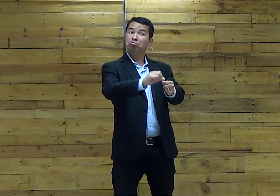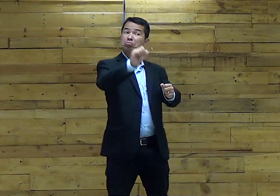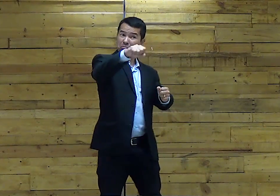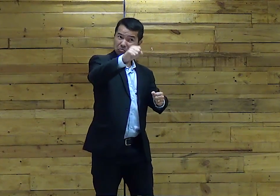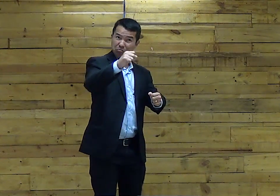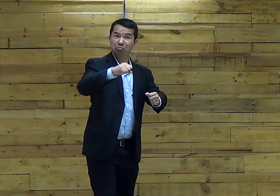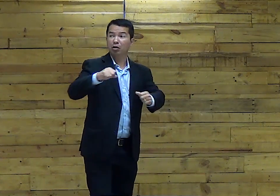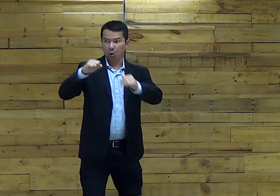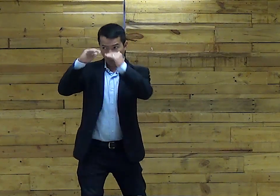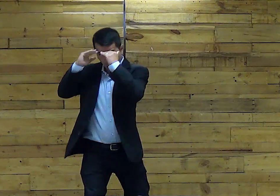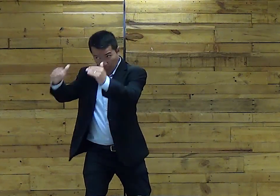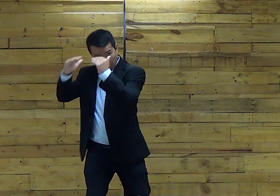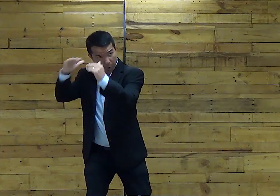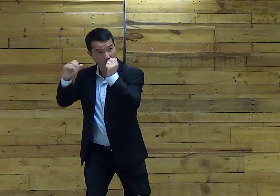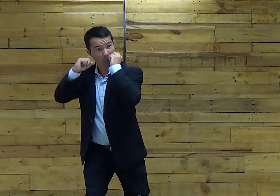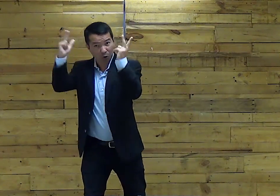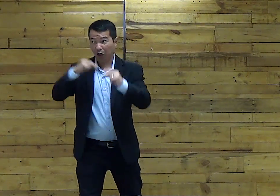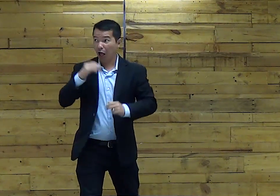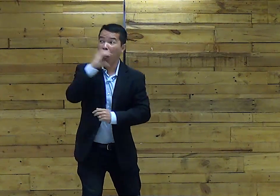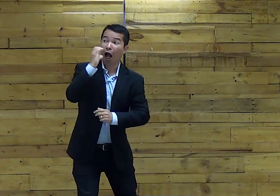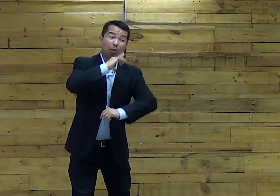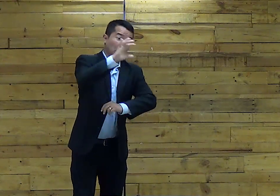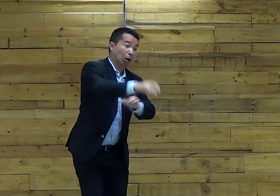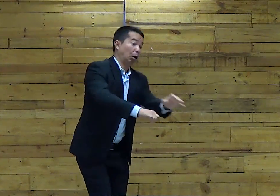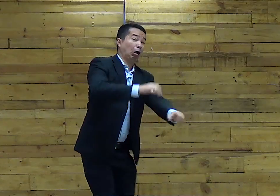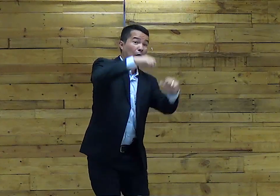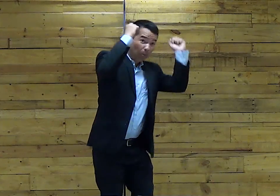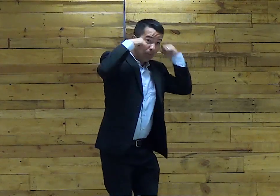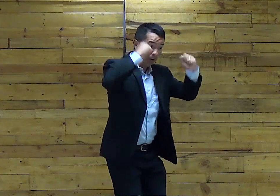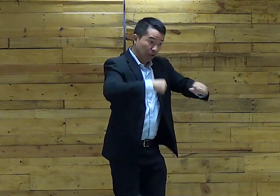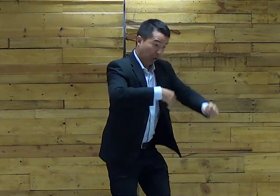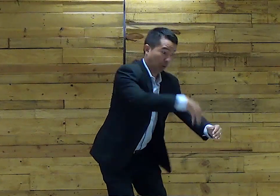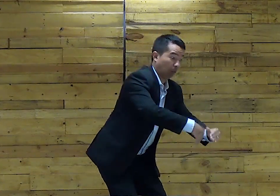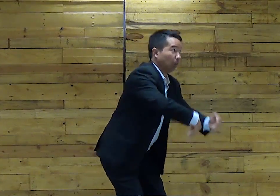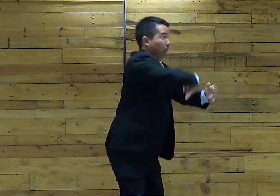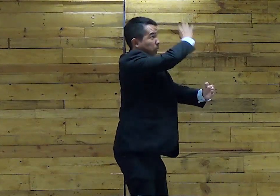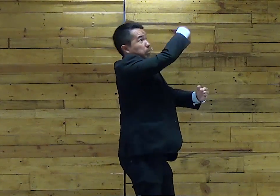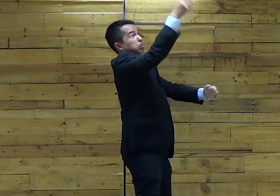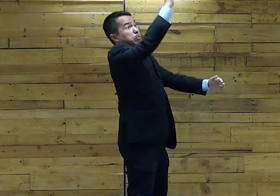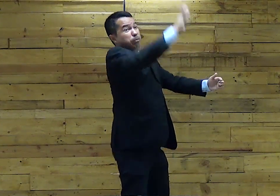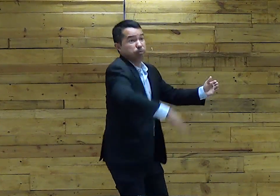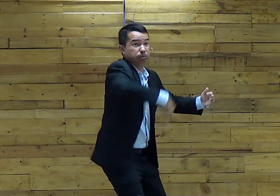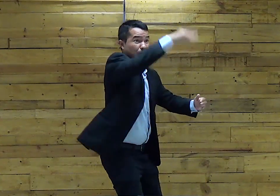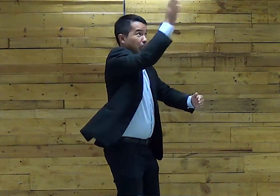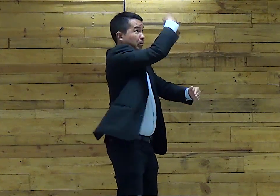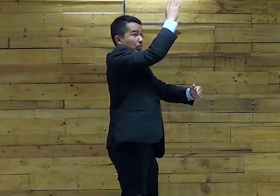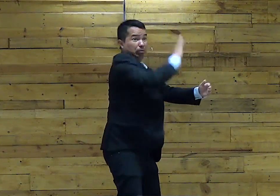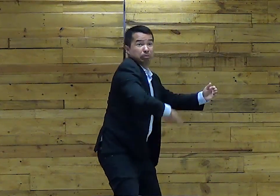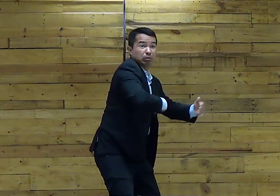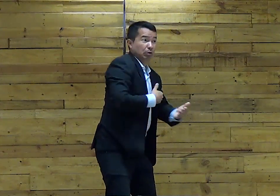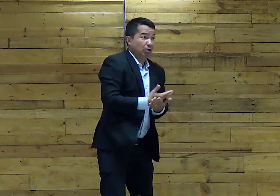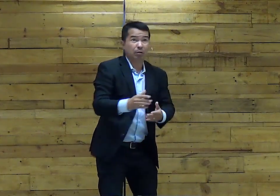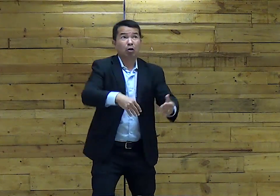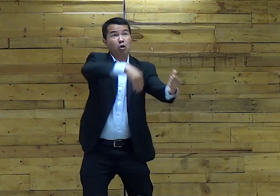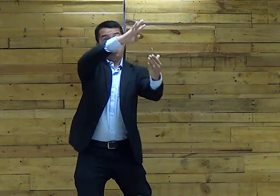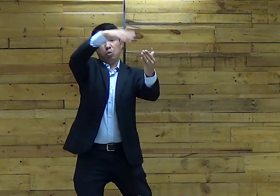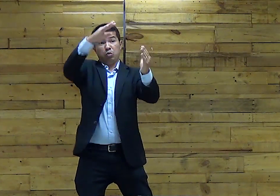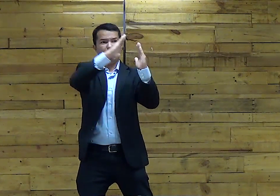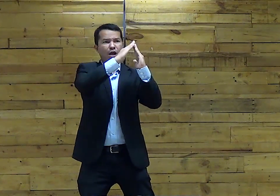o que? Obedeceu Ao que Moisés Falou Rapidamente Pegou-lhe Um cordeiro E pintou